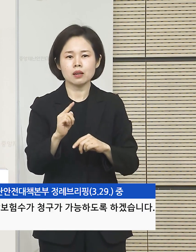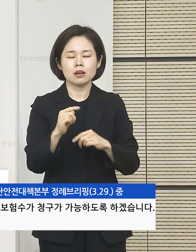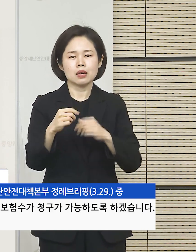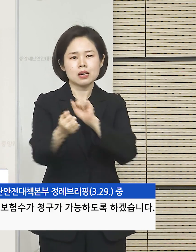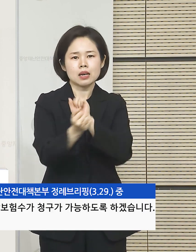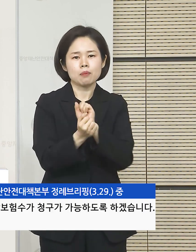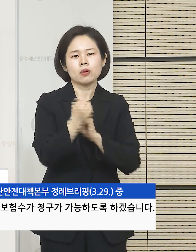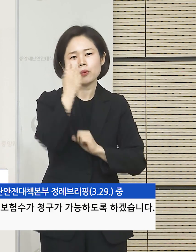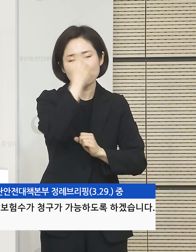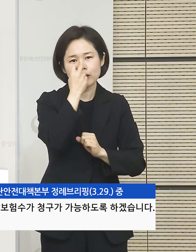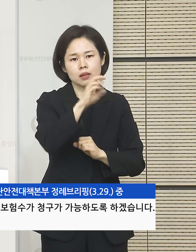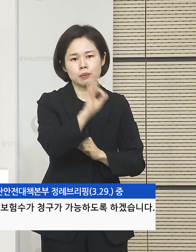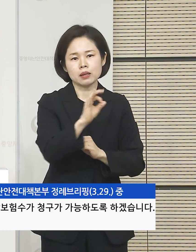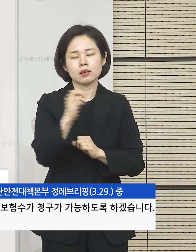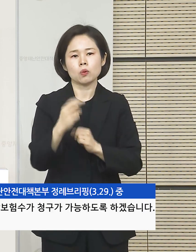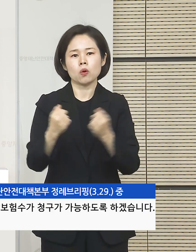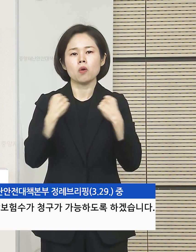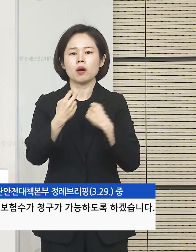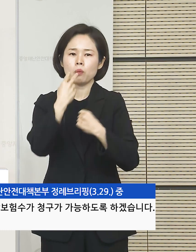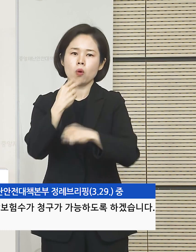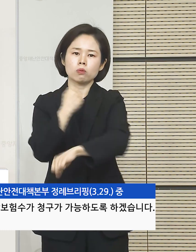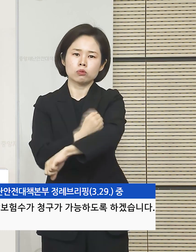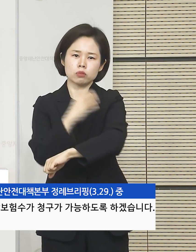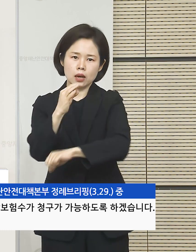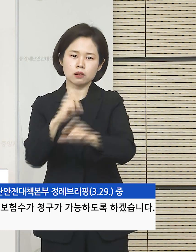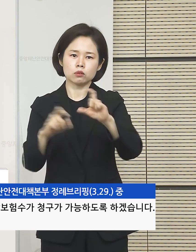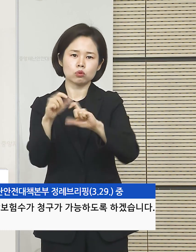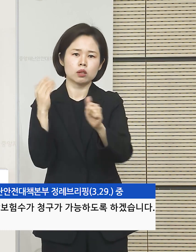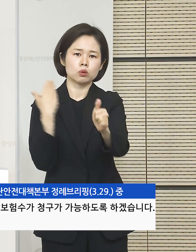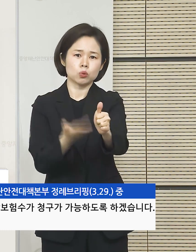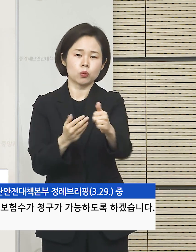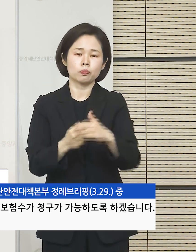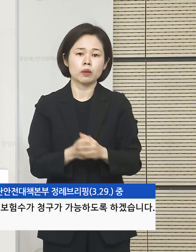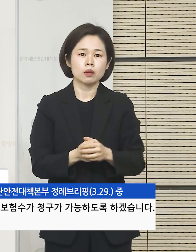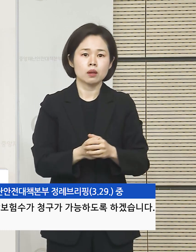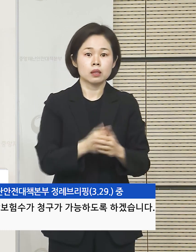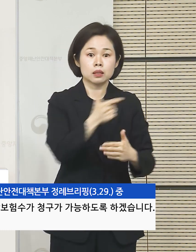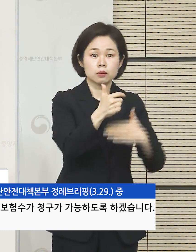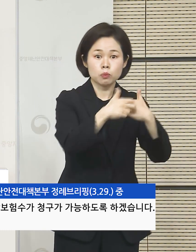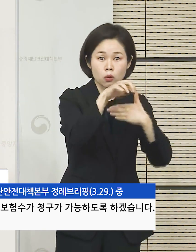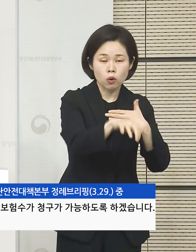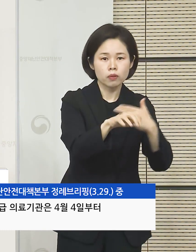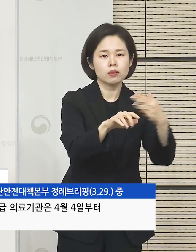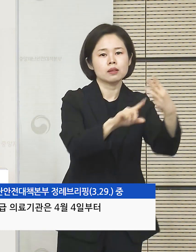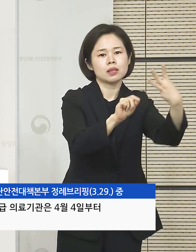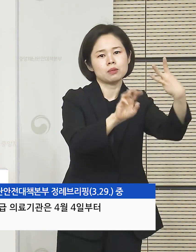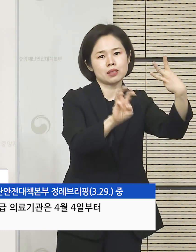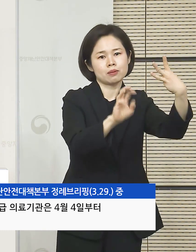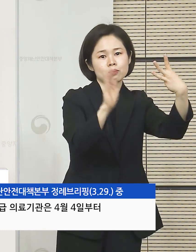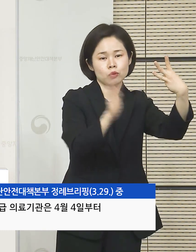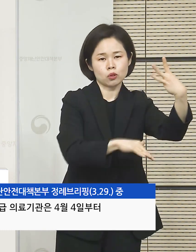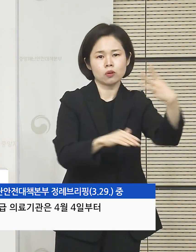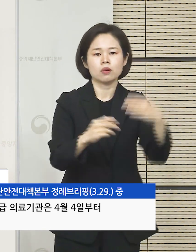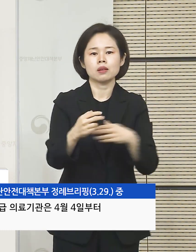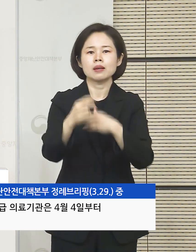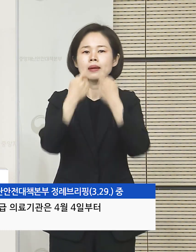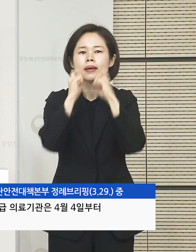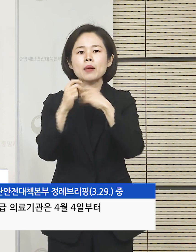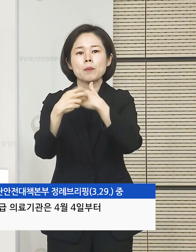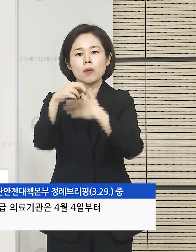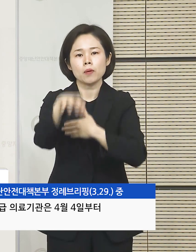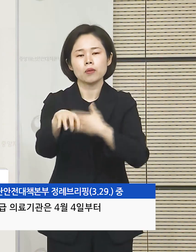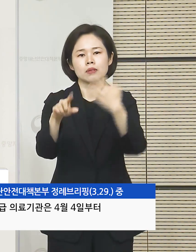대해서는 감염매방 관리료 등 건강보험 숙가 청구가 가능하도록 하겠습니다. 병원급